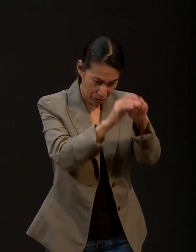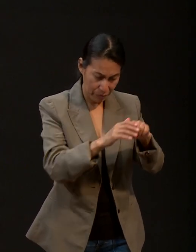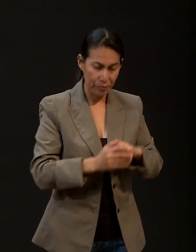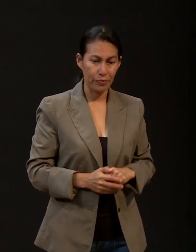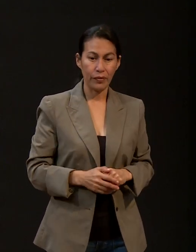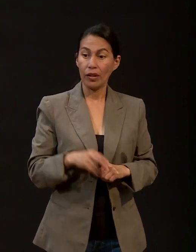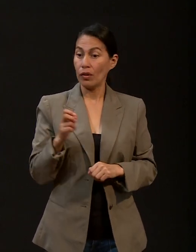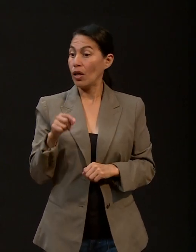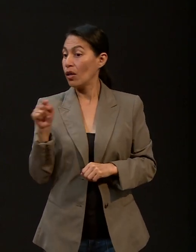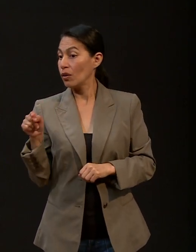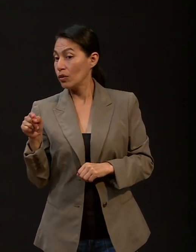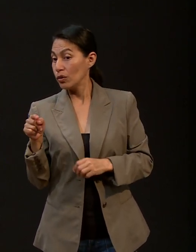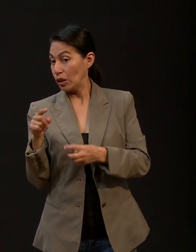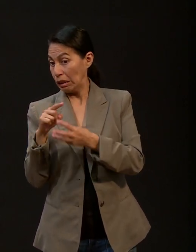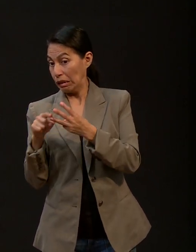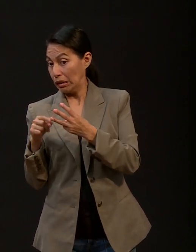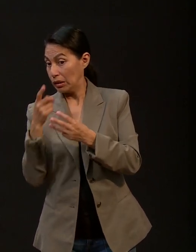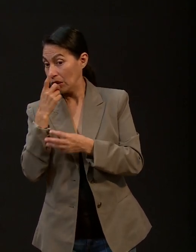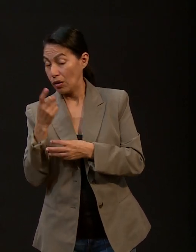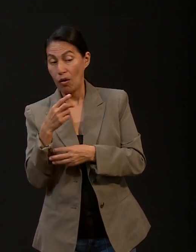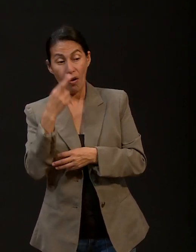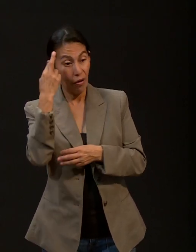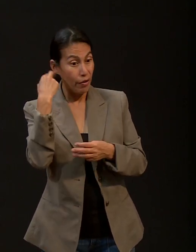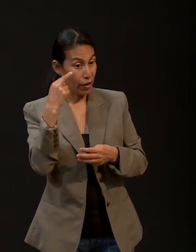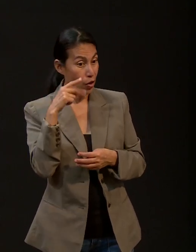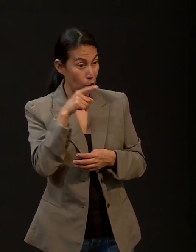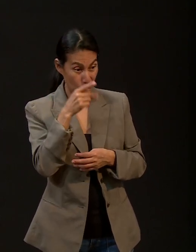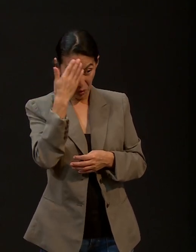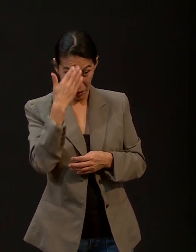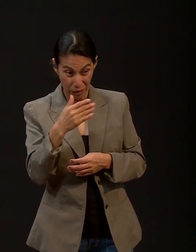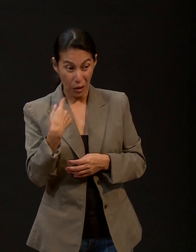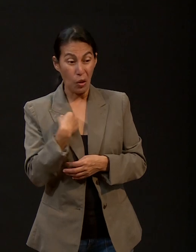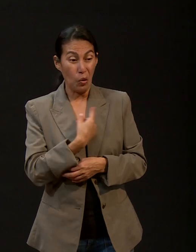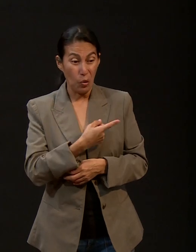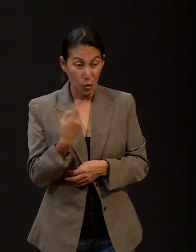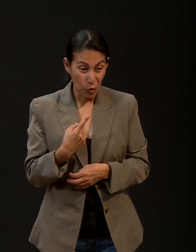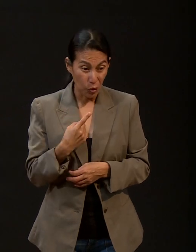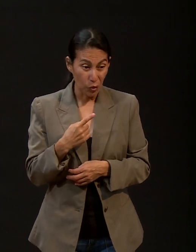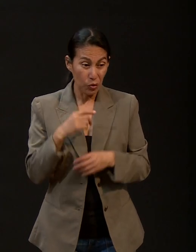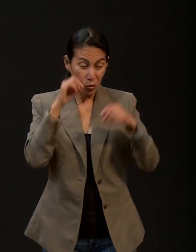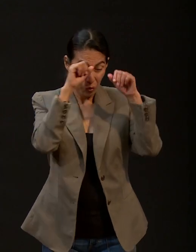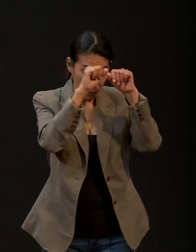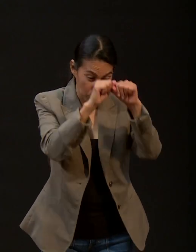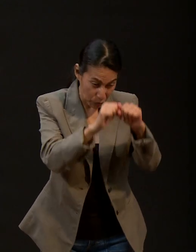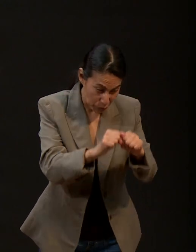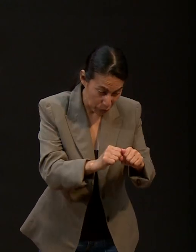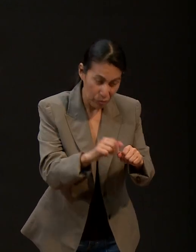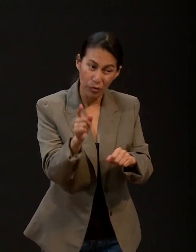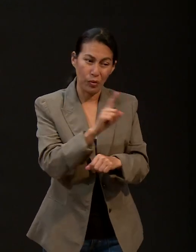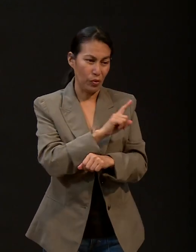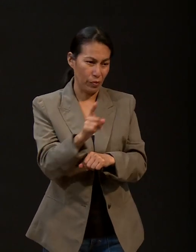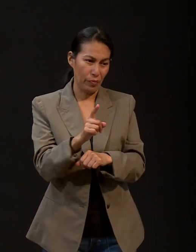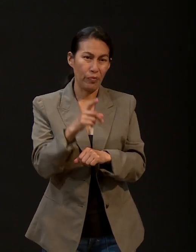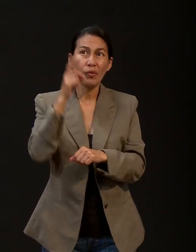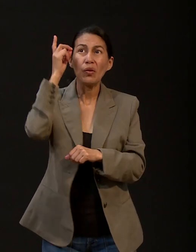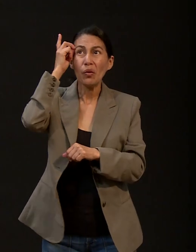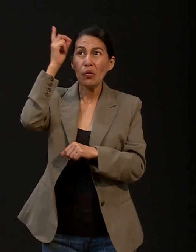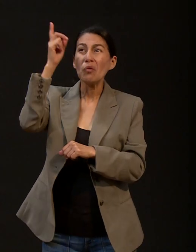seo rey, que no vamos a inclinarnos. El Dios que tenemos puede librarnos, pero también